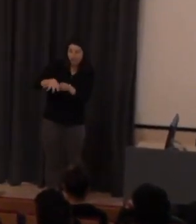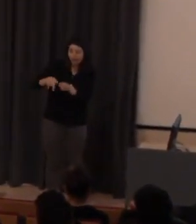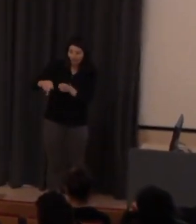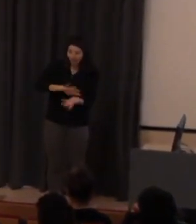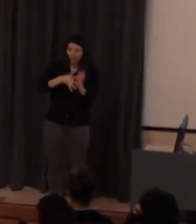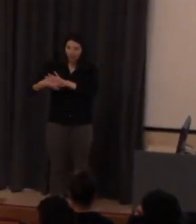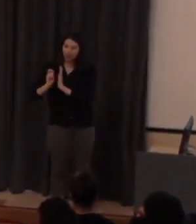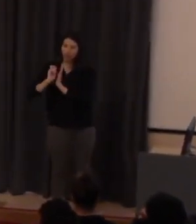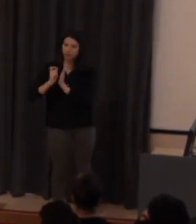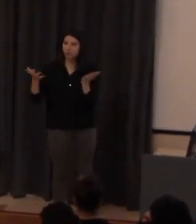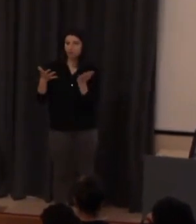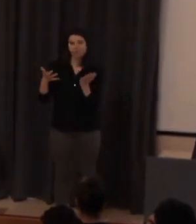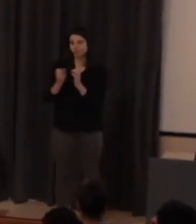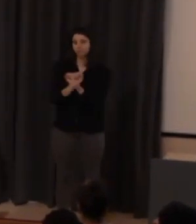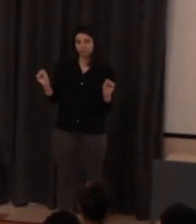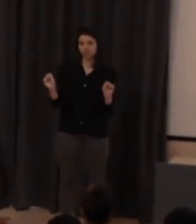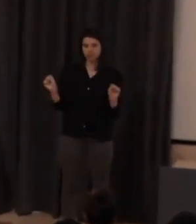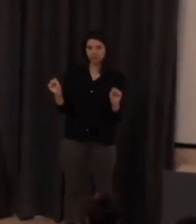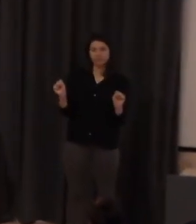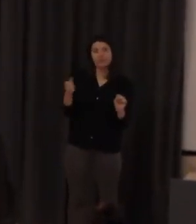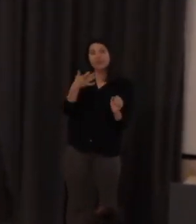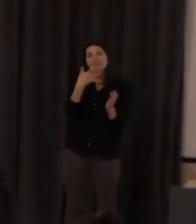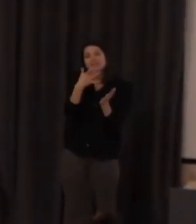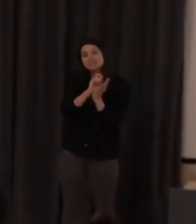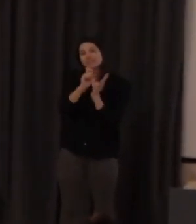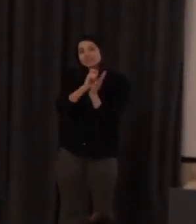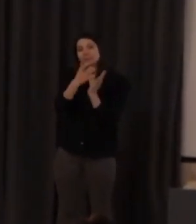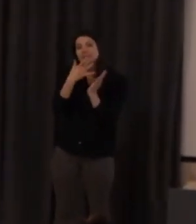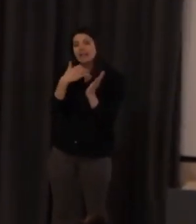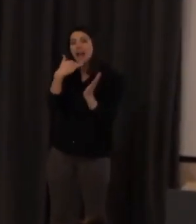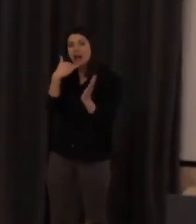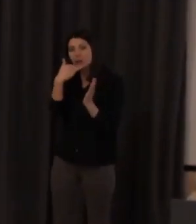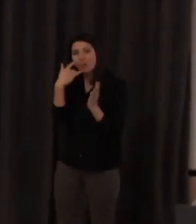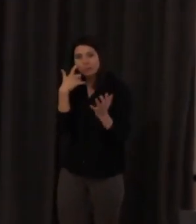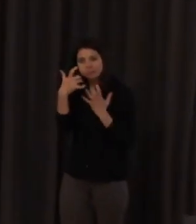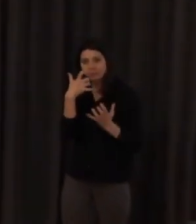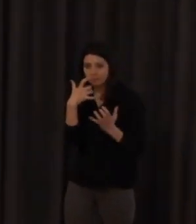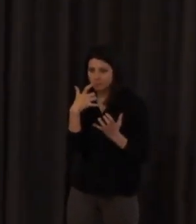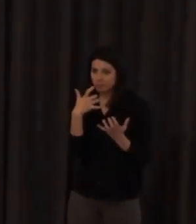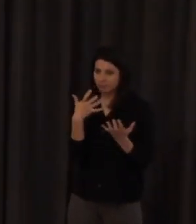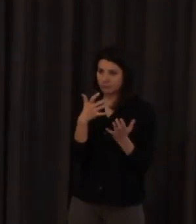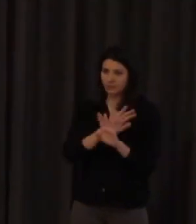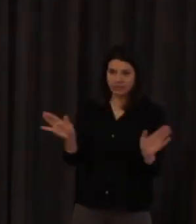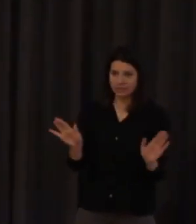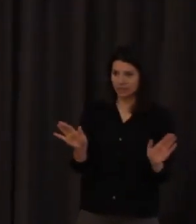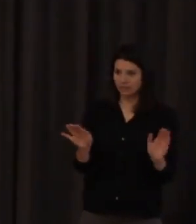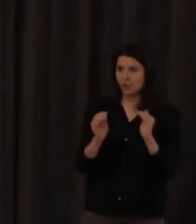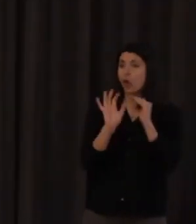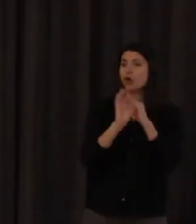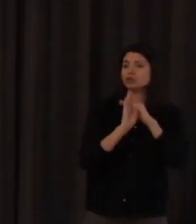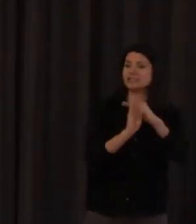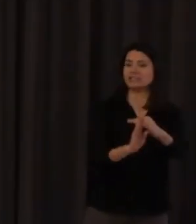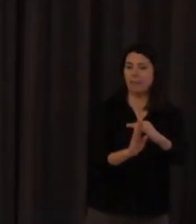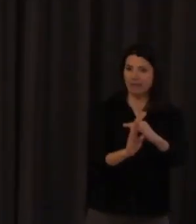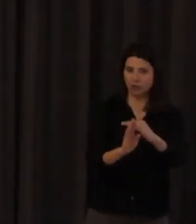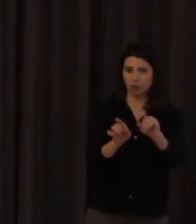se escribe lo sistemático lo diferencial ¿de acuerdo? y la expresión por eso os ponía este ejemplo de la